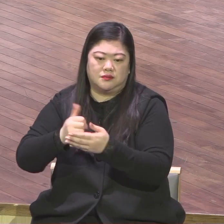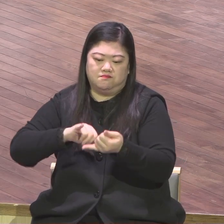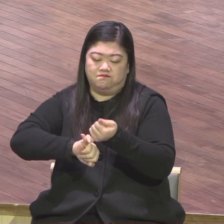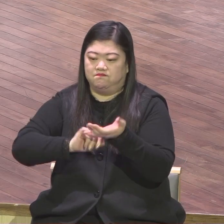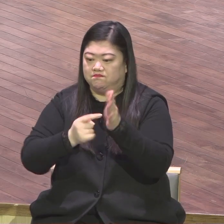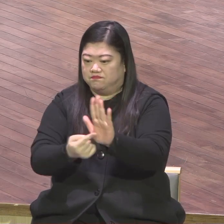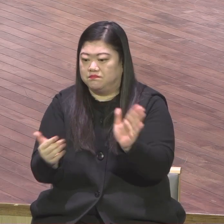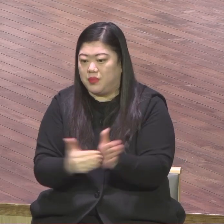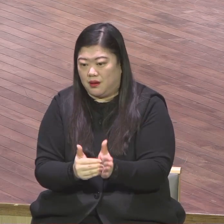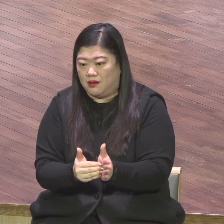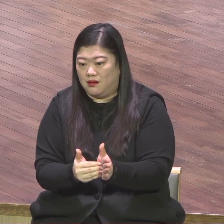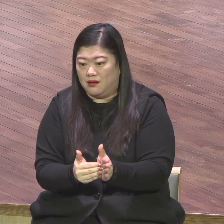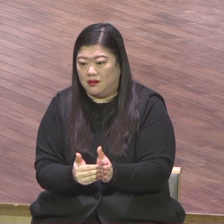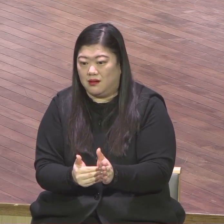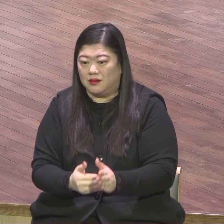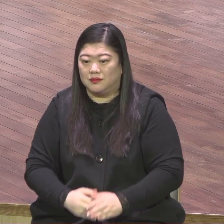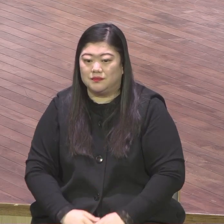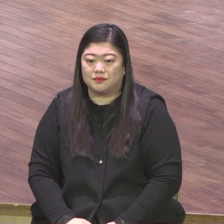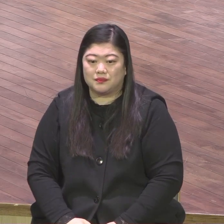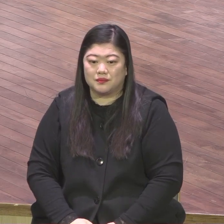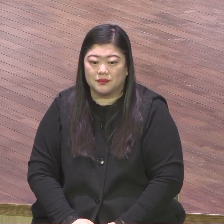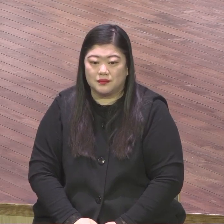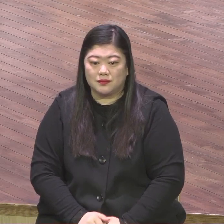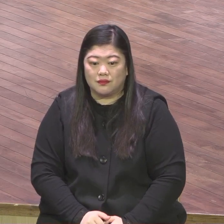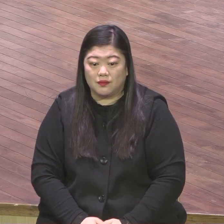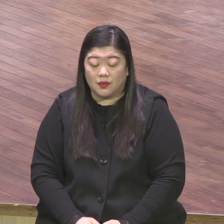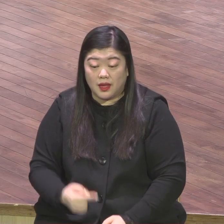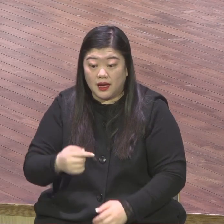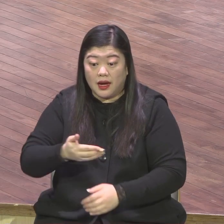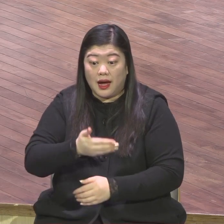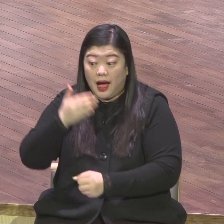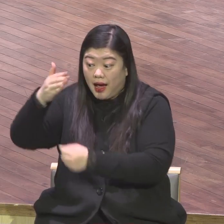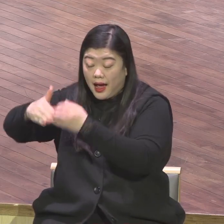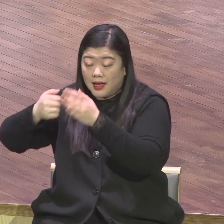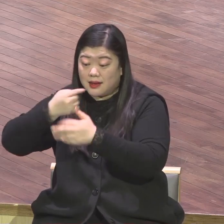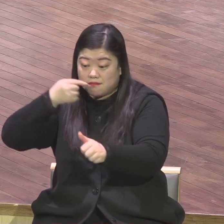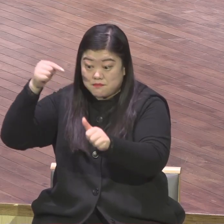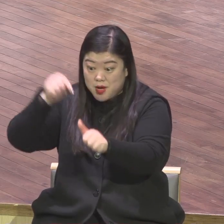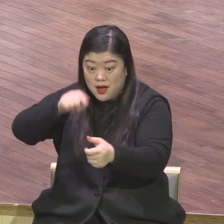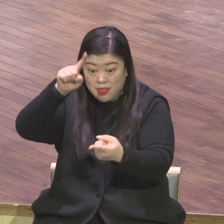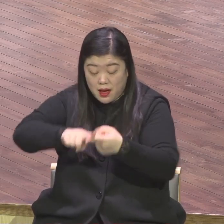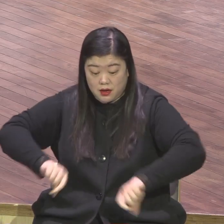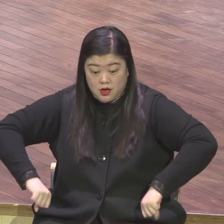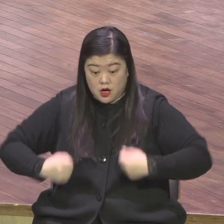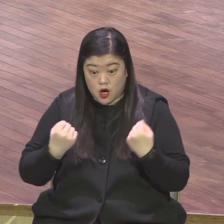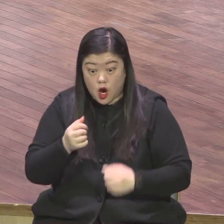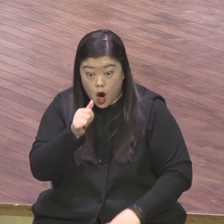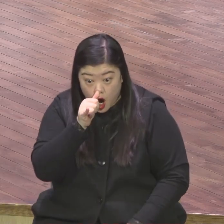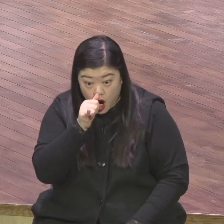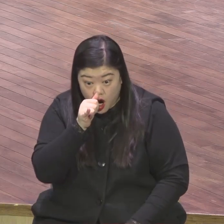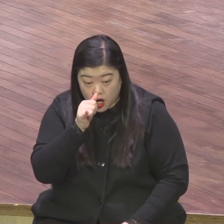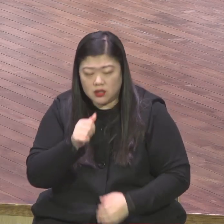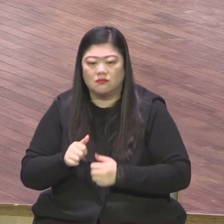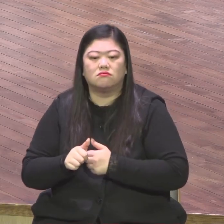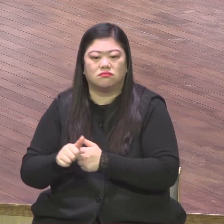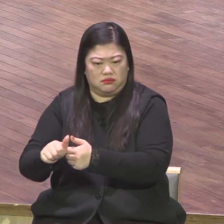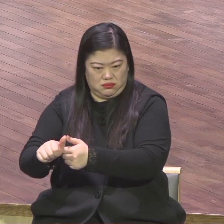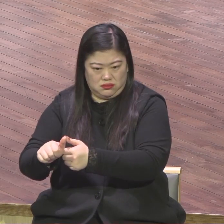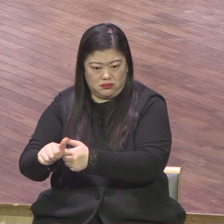내가 한 말씀대로 사느냐 안 사느냐에 달려있다 안타깝게도 남유다와 북이스라엘